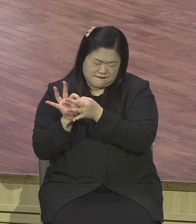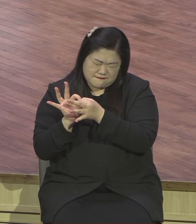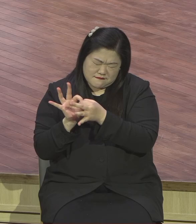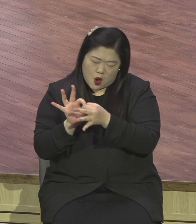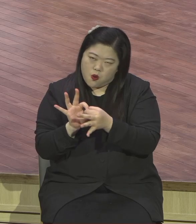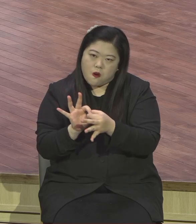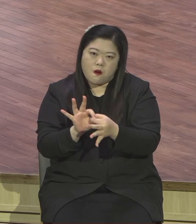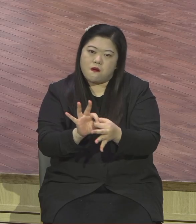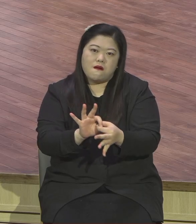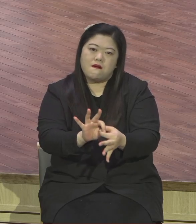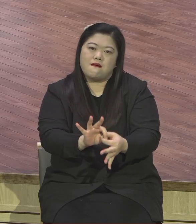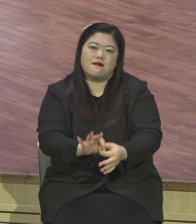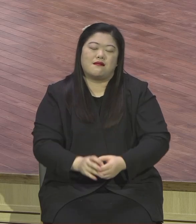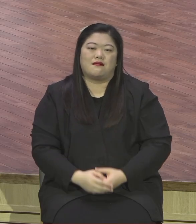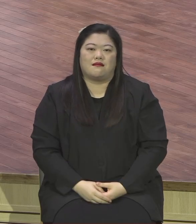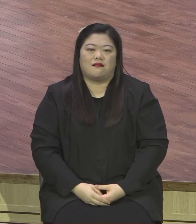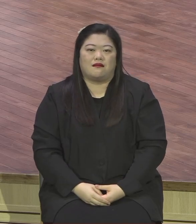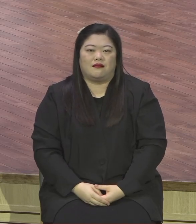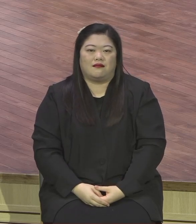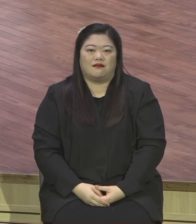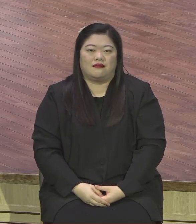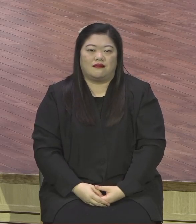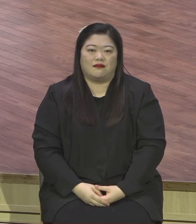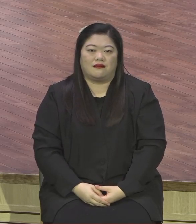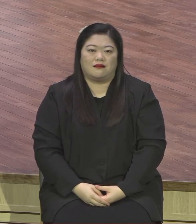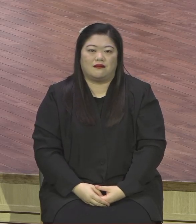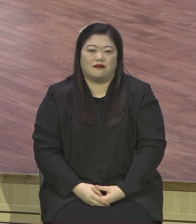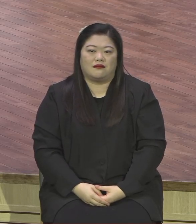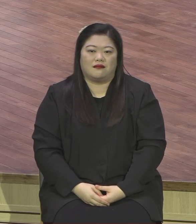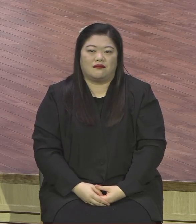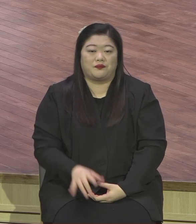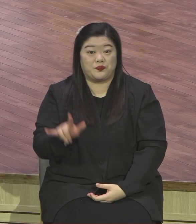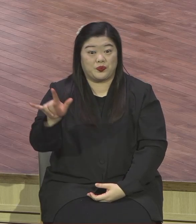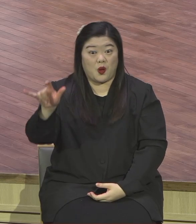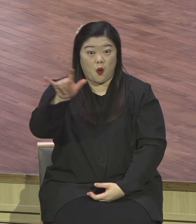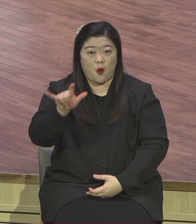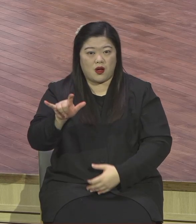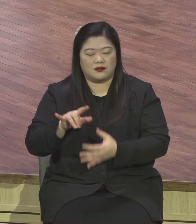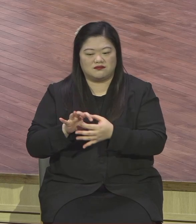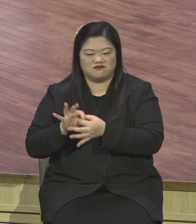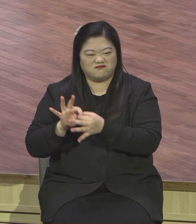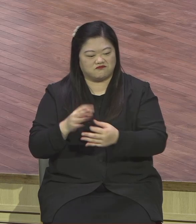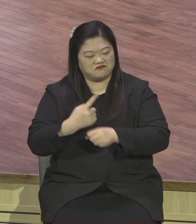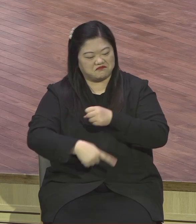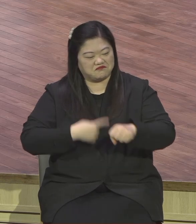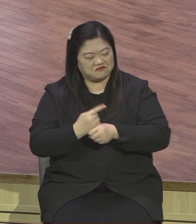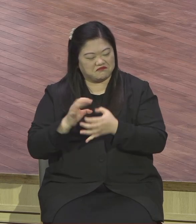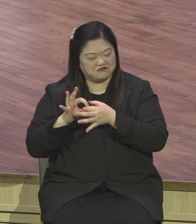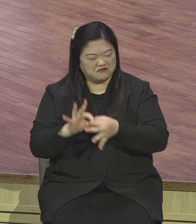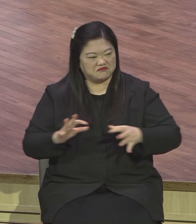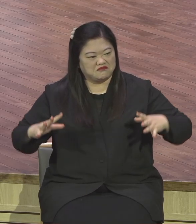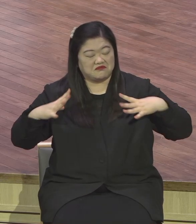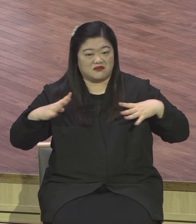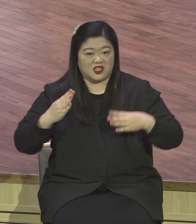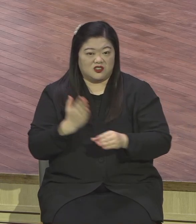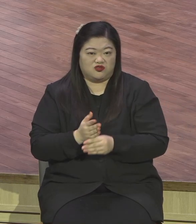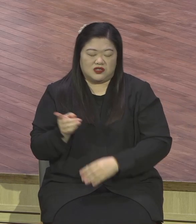코로나19는 명의를 떨치고 지금 있습니다. 우리의 건강뿐만 아니잖아요.